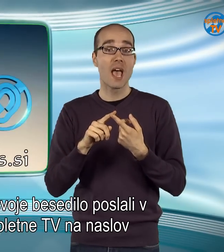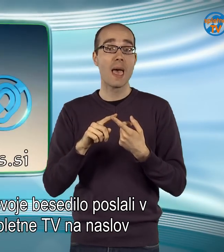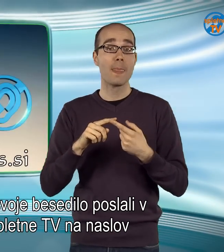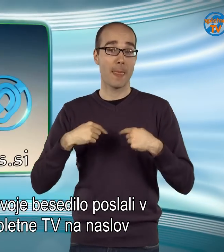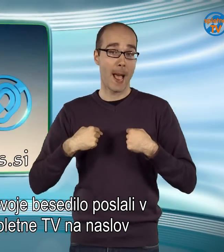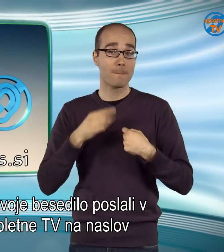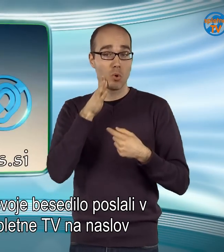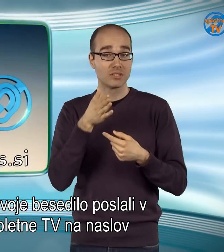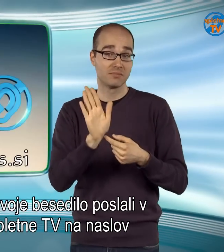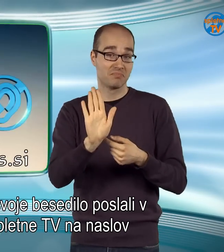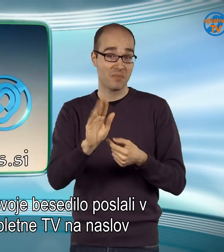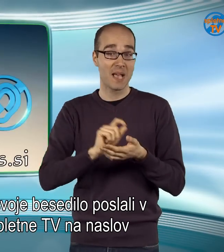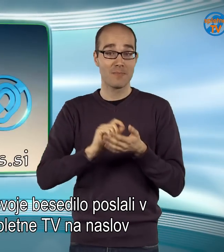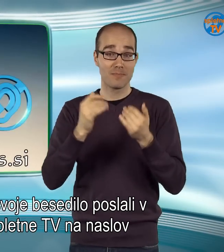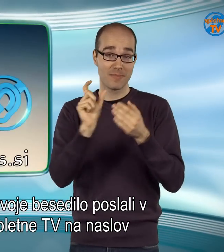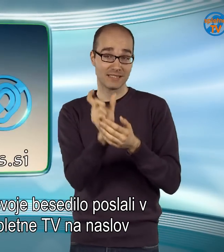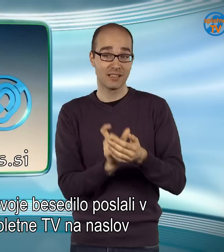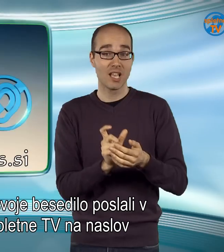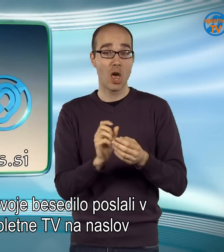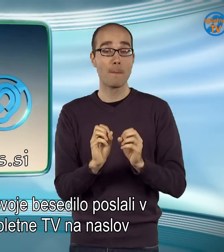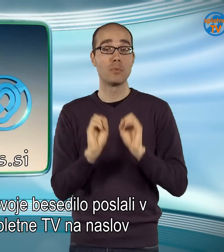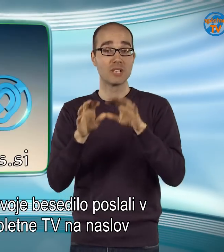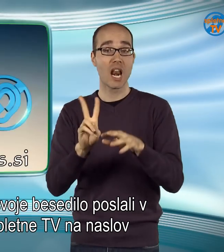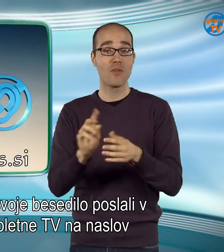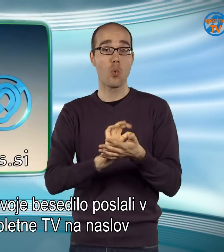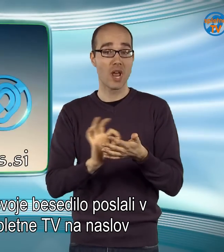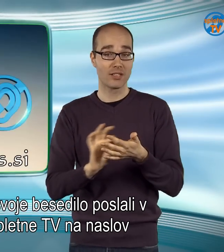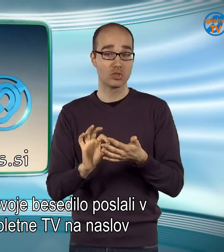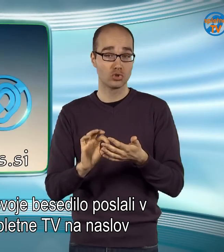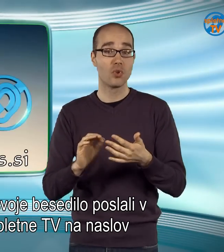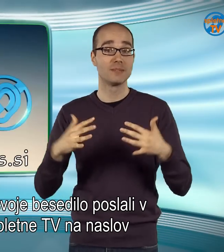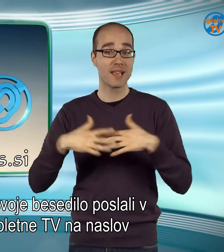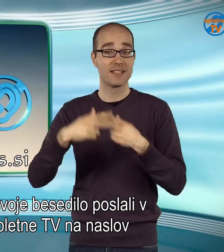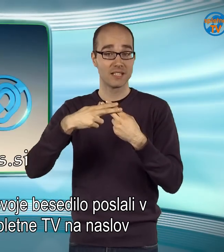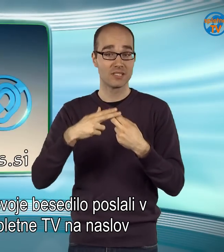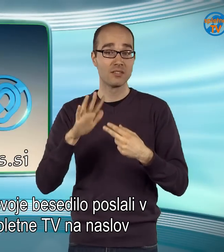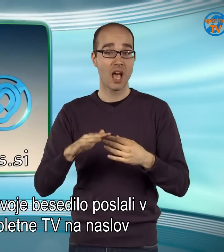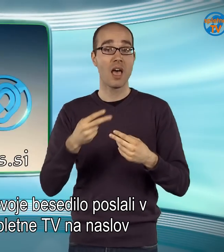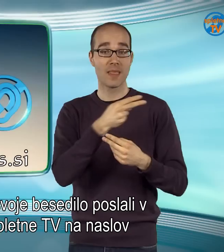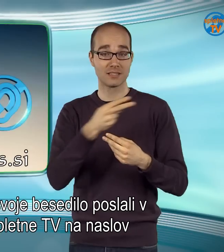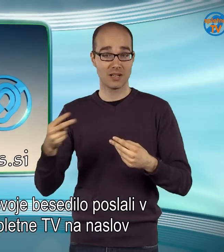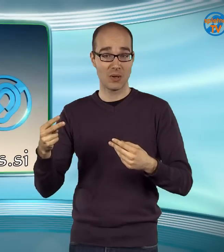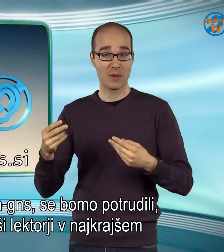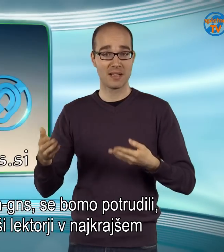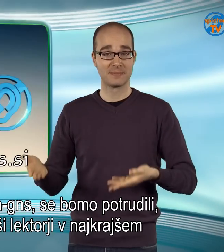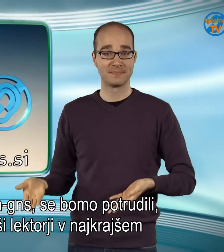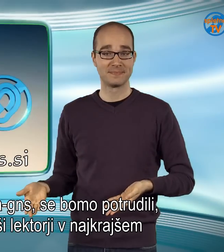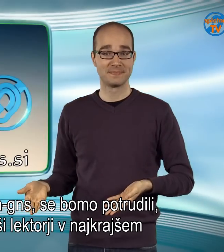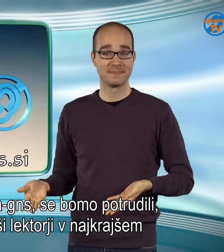nam boste svoje besedilo poslali v uredništvo Spletne TV na naslov spletna.tv afna